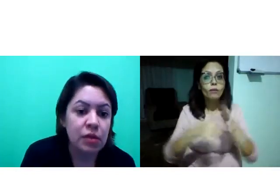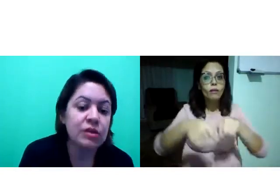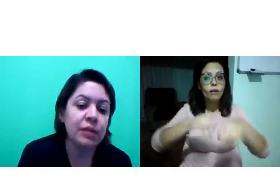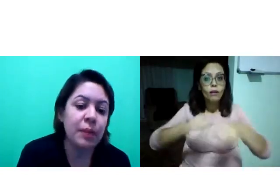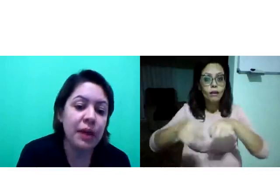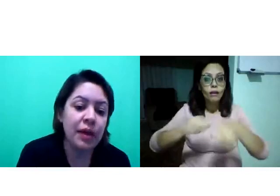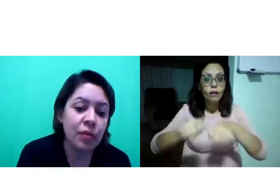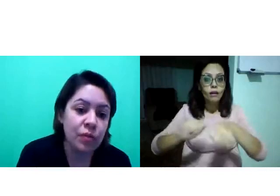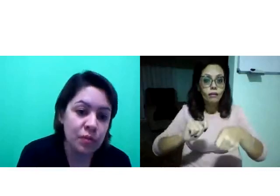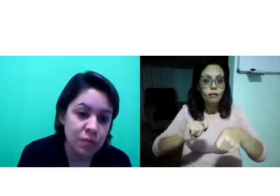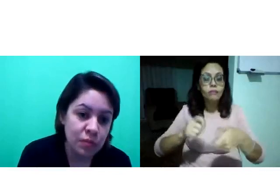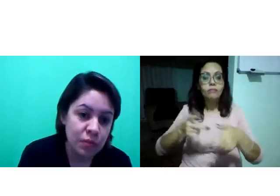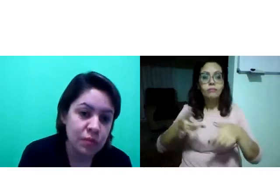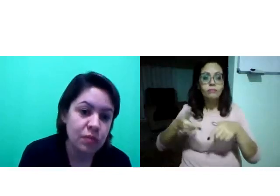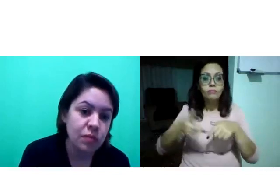Cortar papel.